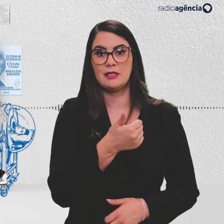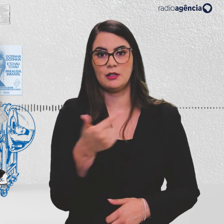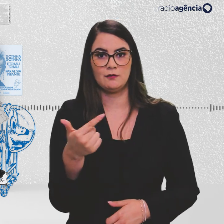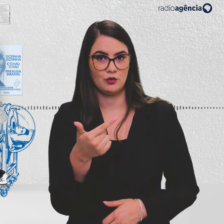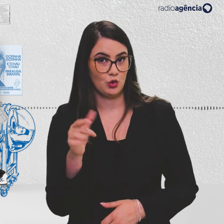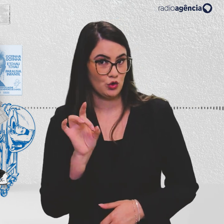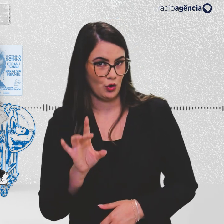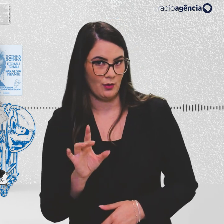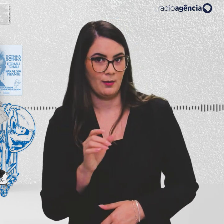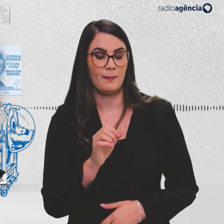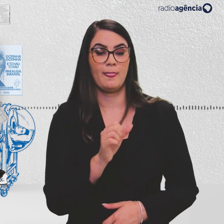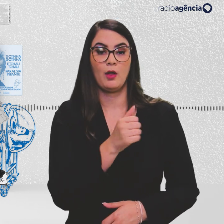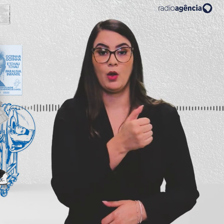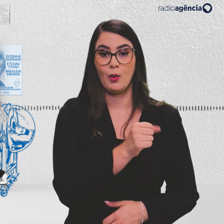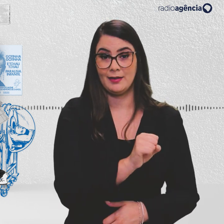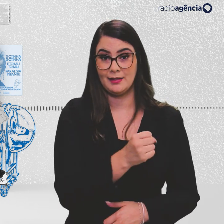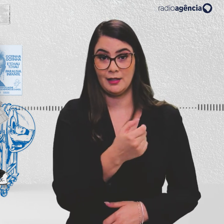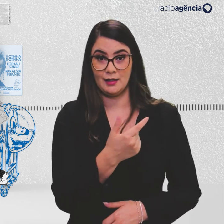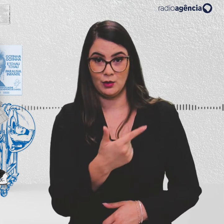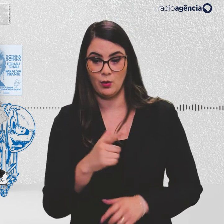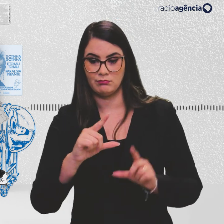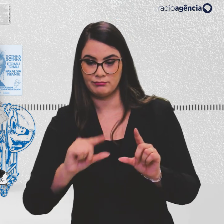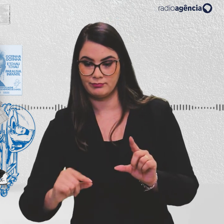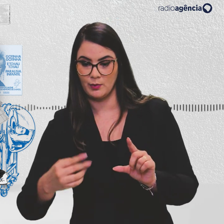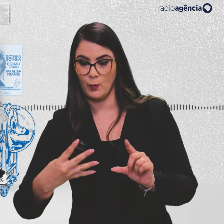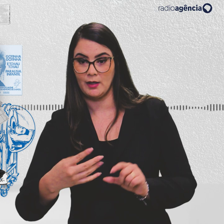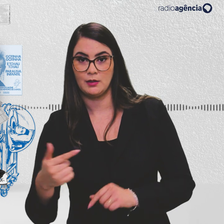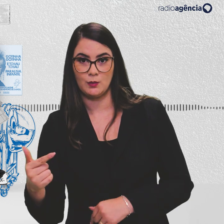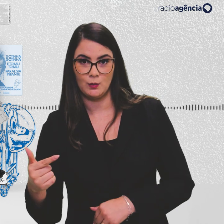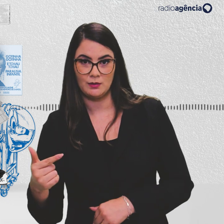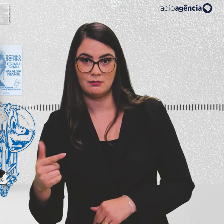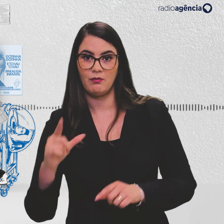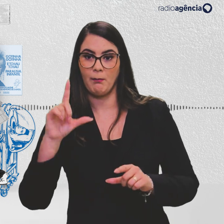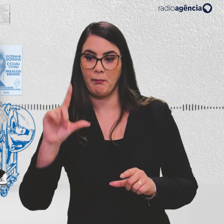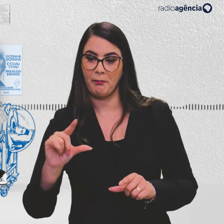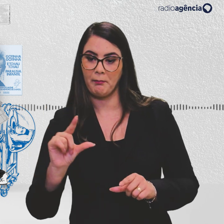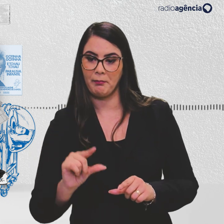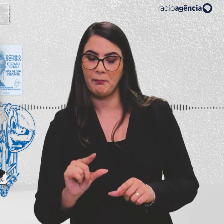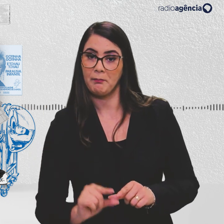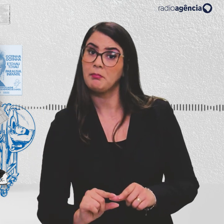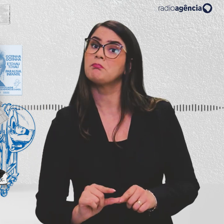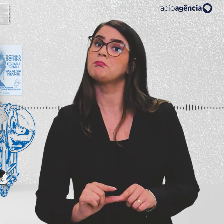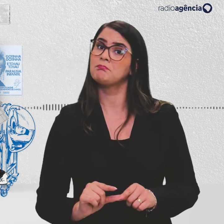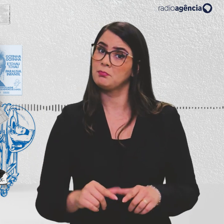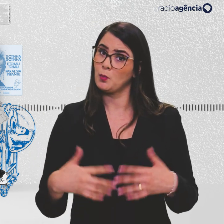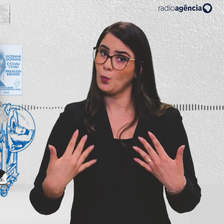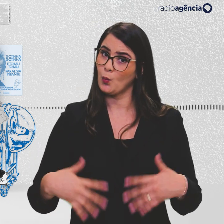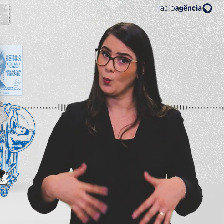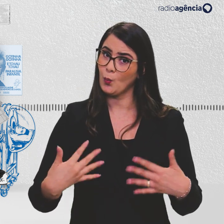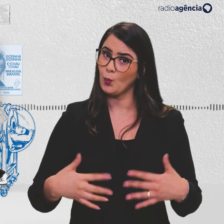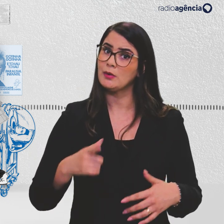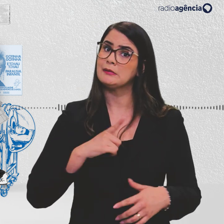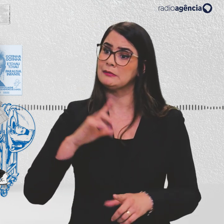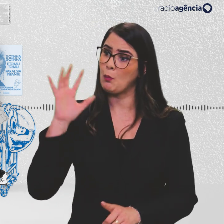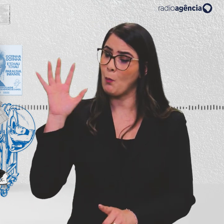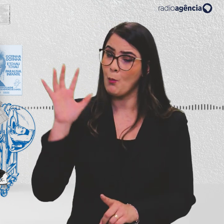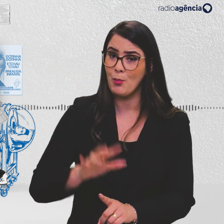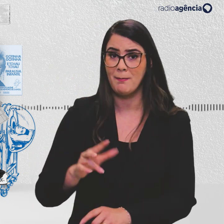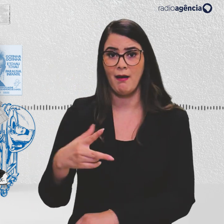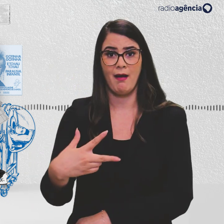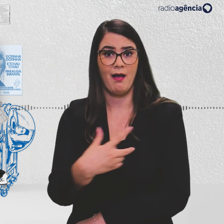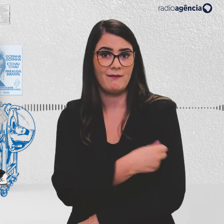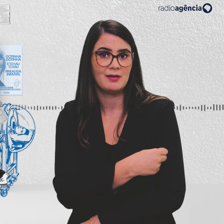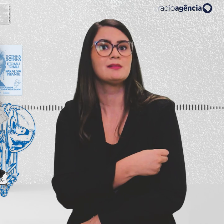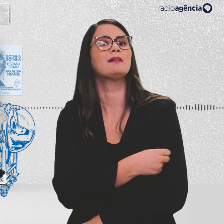casos. Em 1982, caiu para 42 casos. Então, para você ver o impacto da vacinação